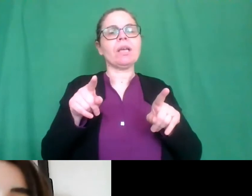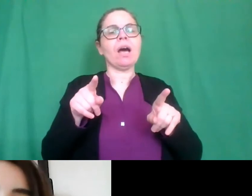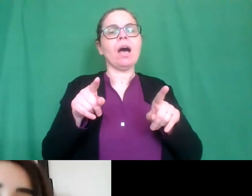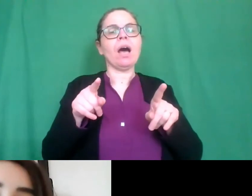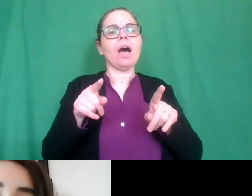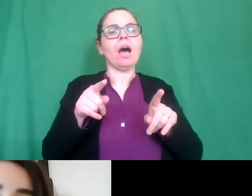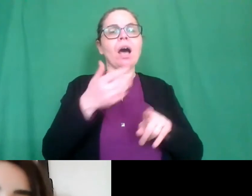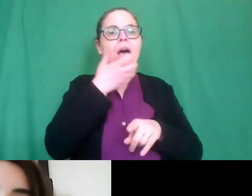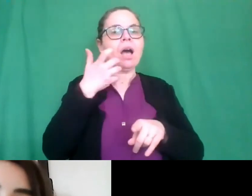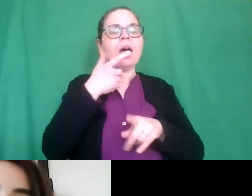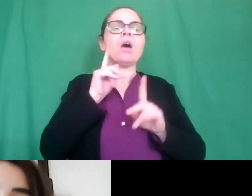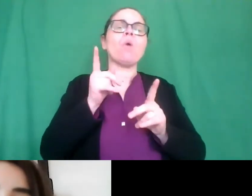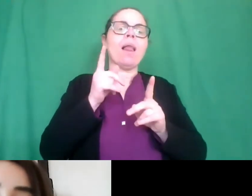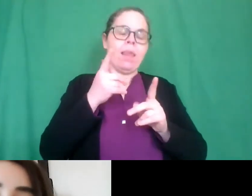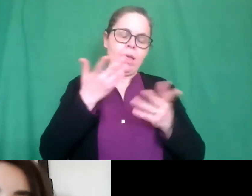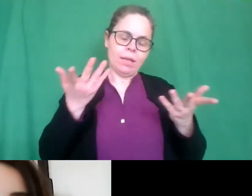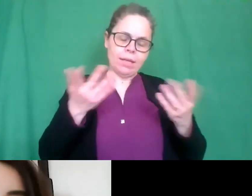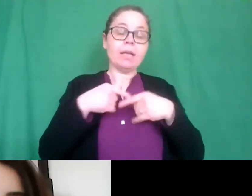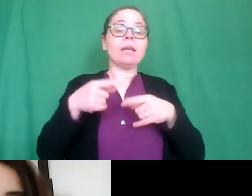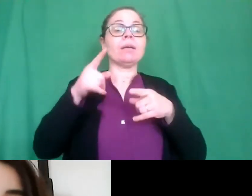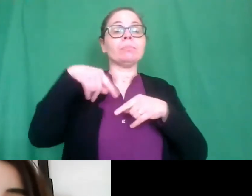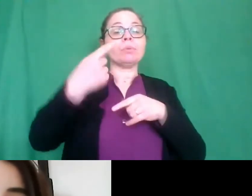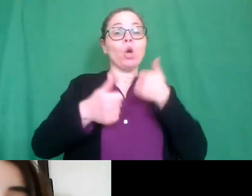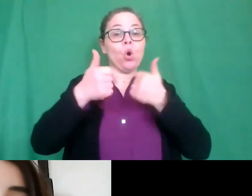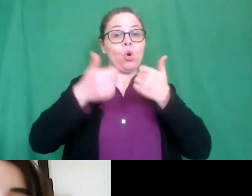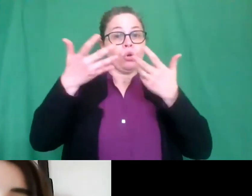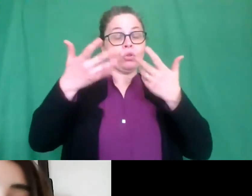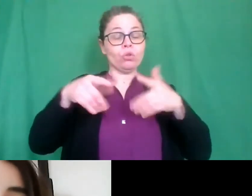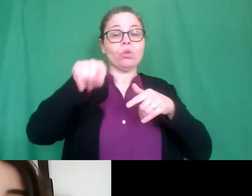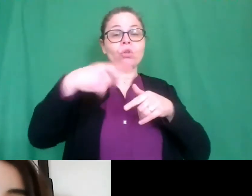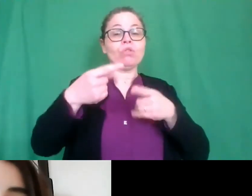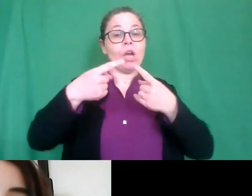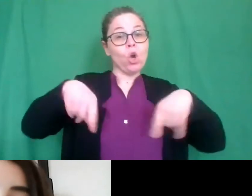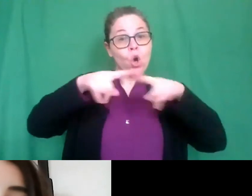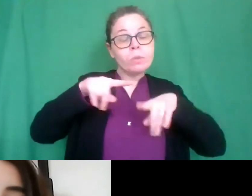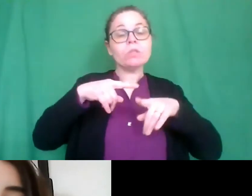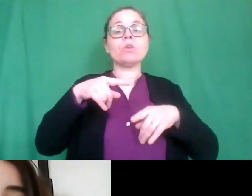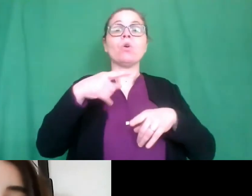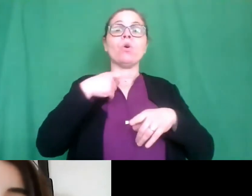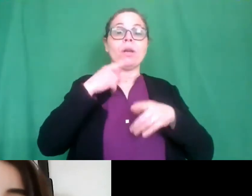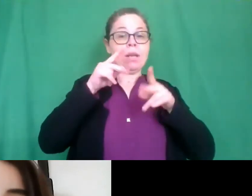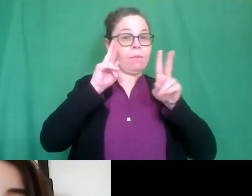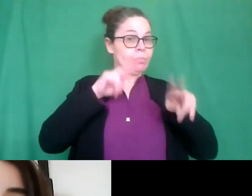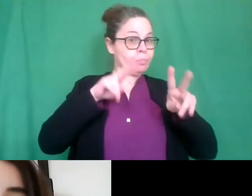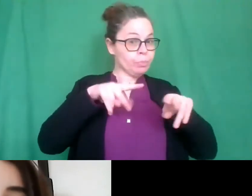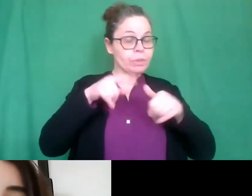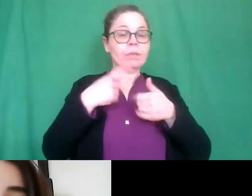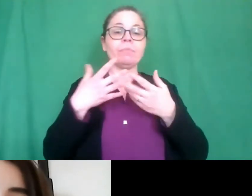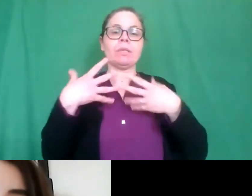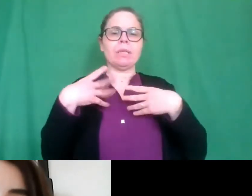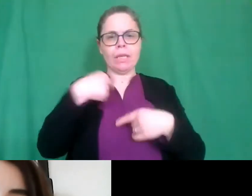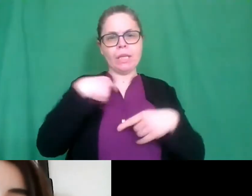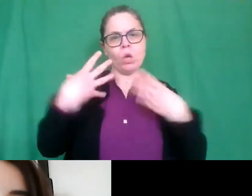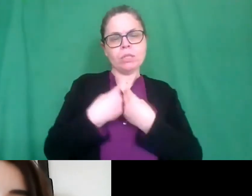'oggetto del concorso abbiamo costituito una commissione esaminatrice che è composta dai miei colleghi Giuseppe Gaggiano